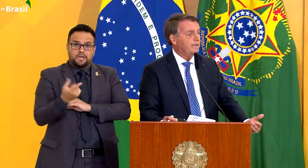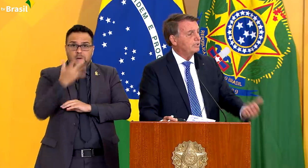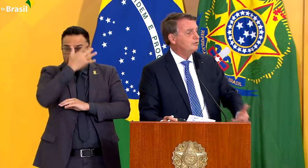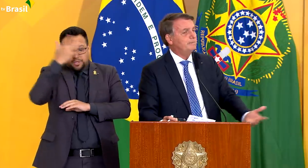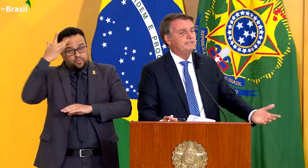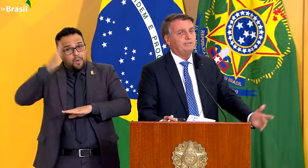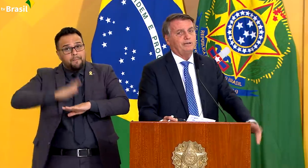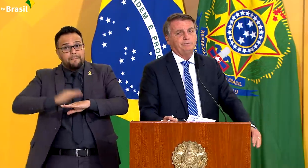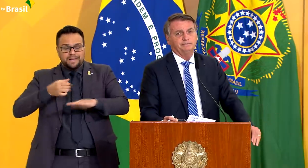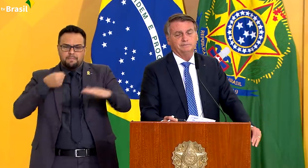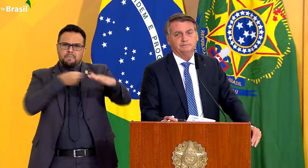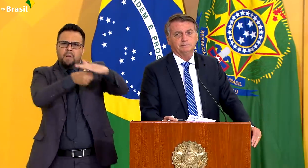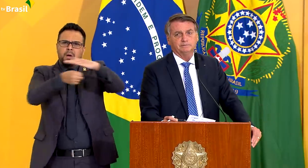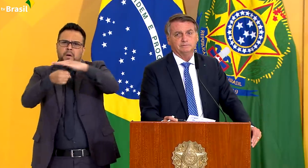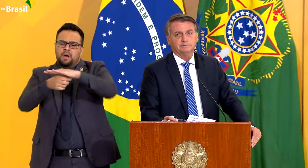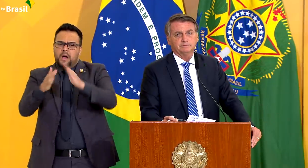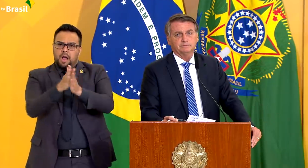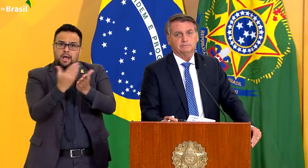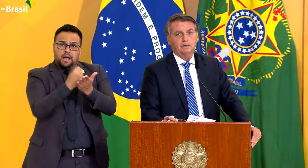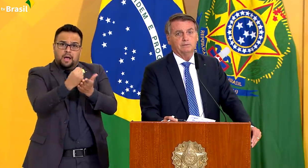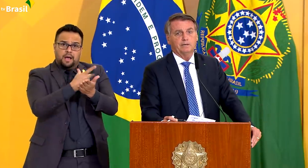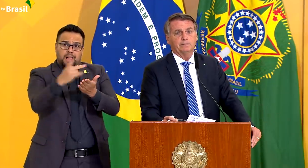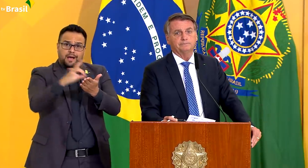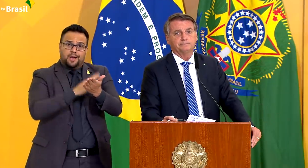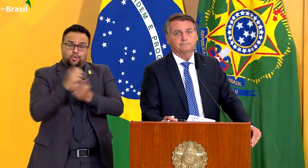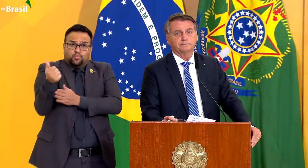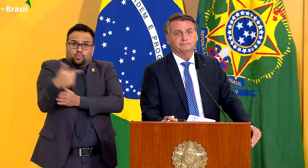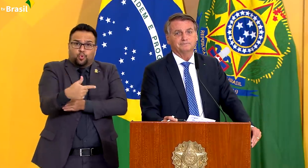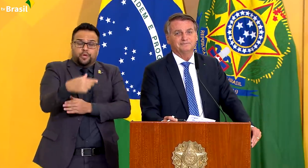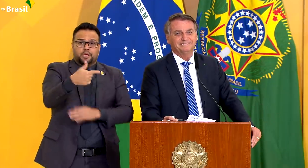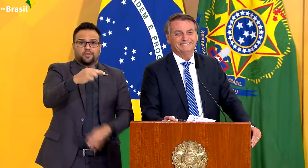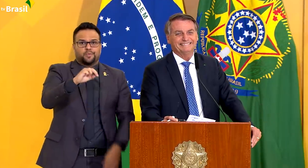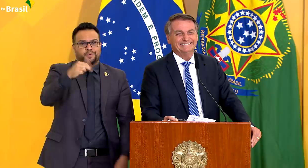com carteira assinada que em 2019. Agora,